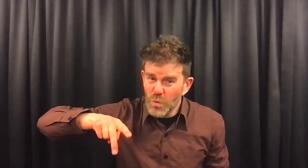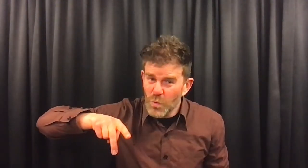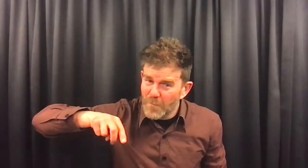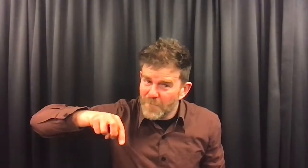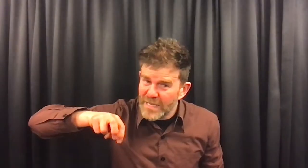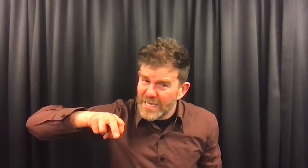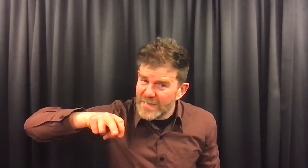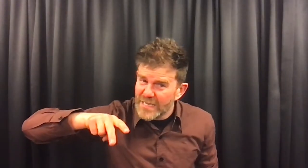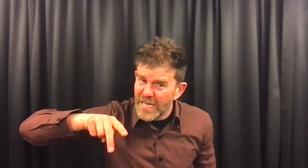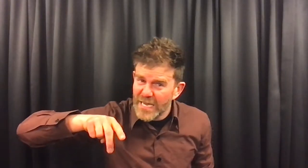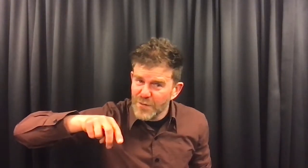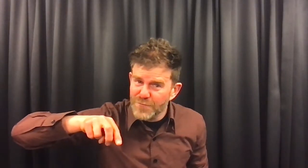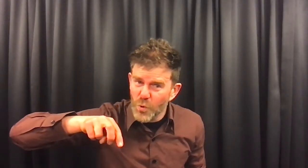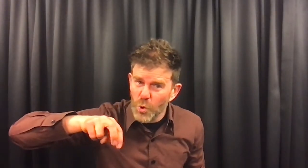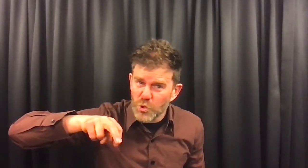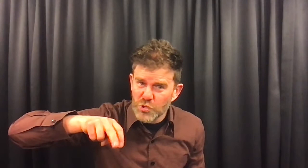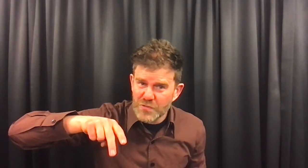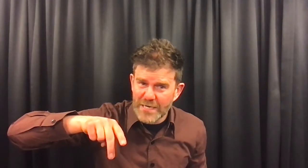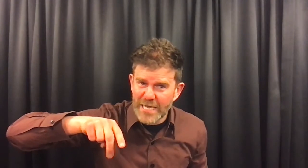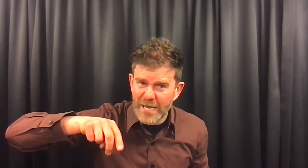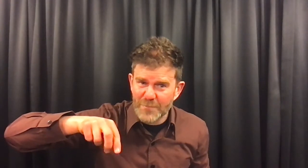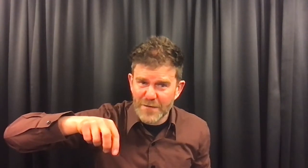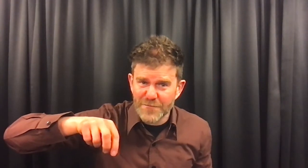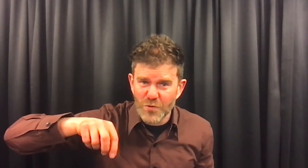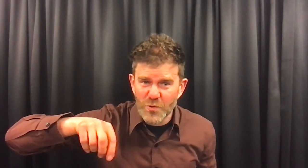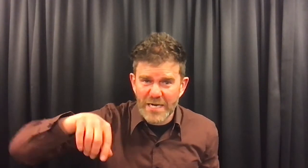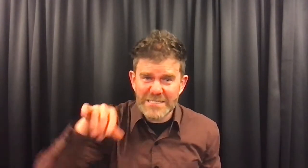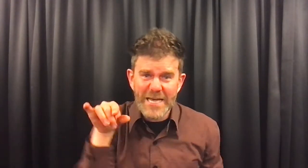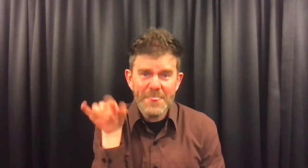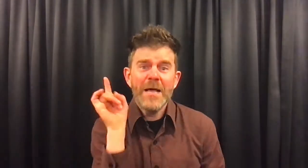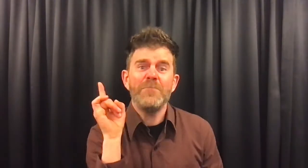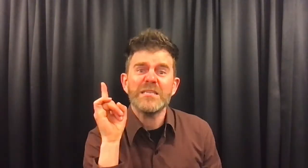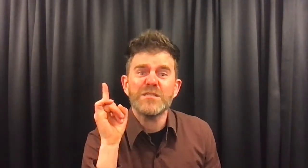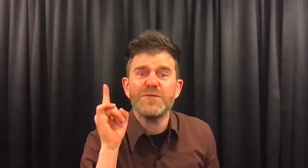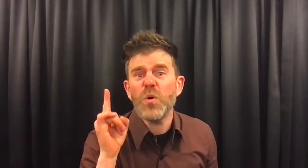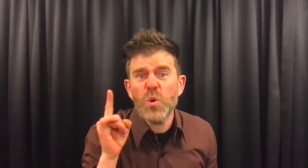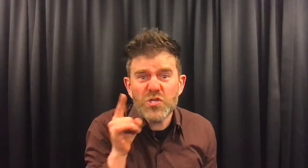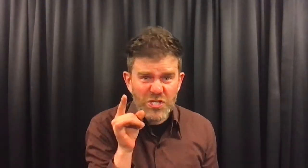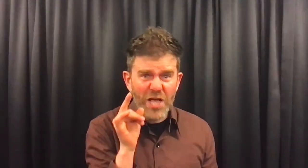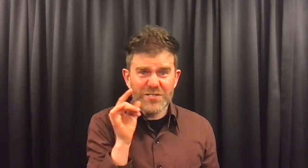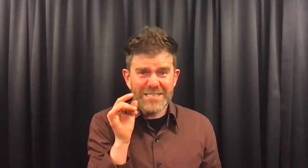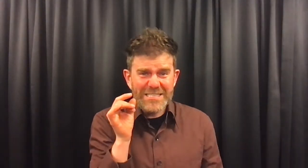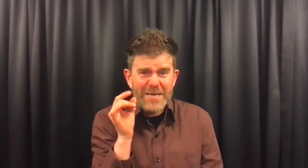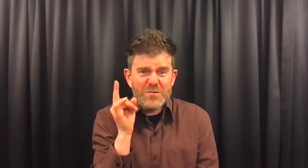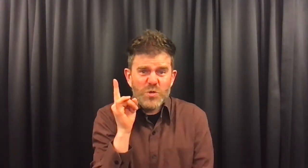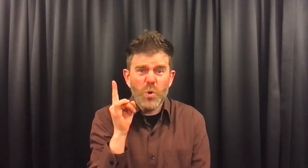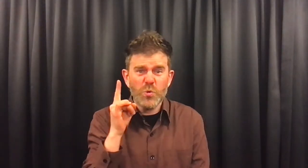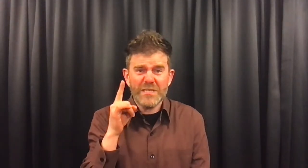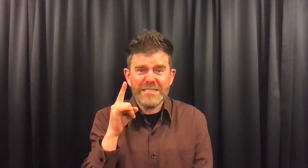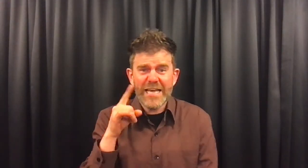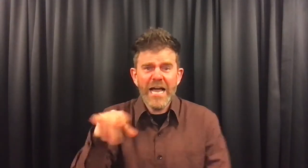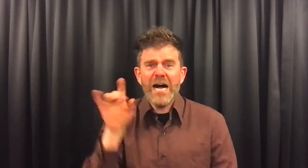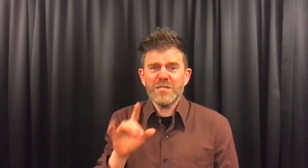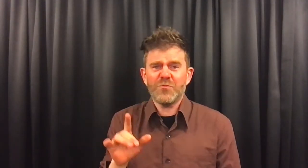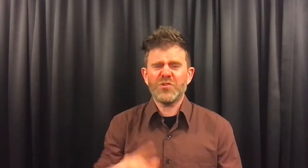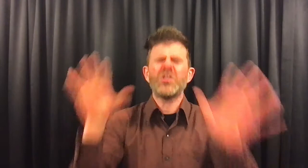kwam weer het kleine vogeltje zonder naam naar voren. En hij zei, beste vogels, luister eens. Ik heb zo'n goed idee. Als we nu stop.